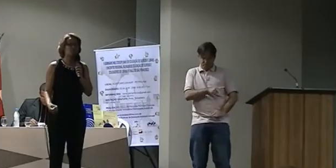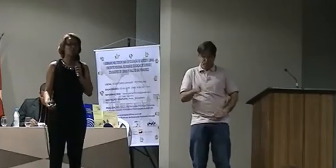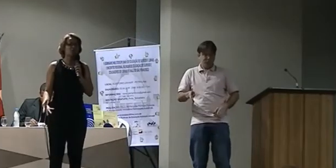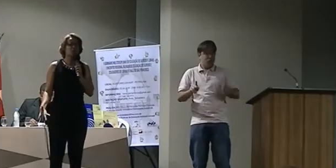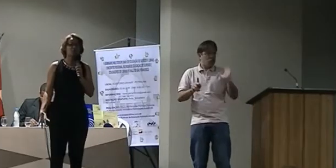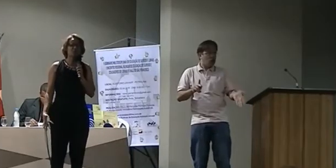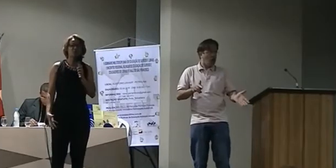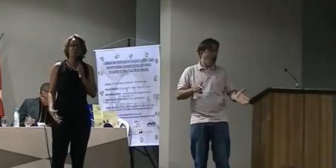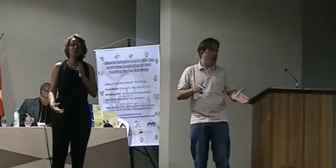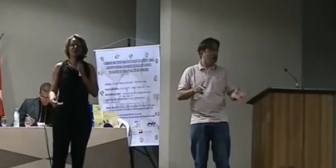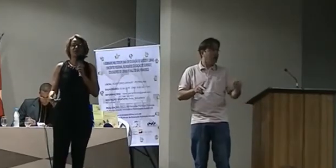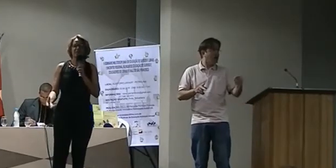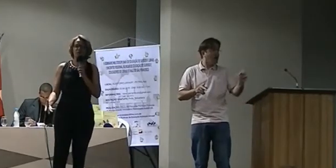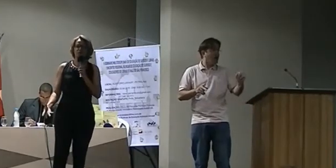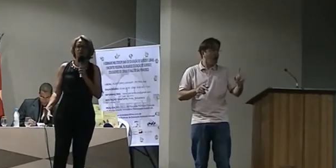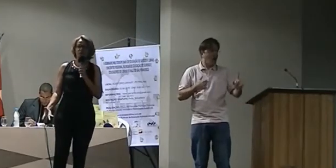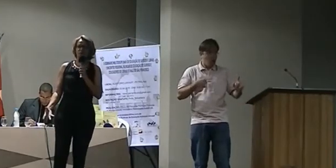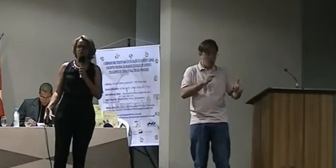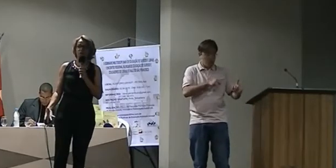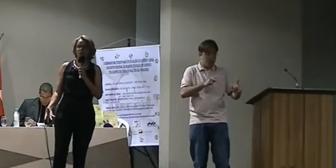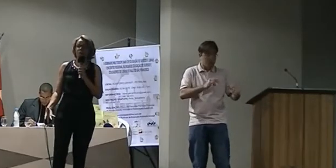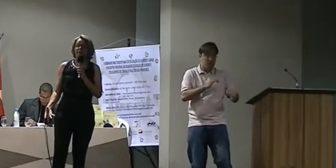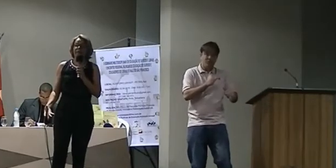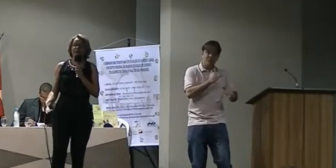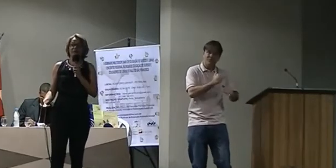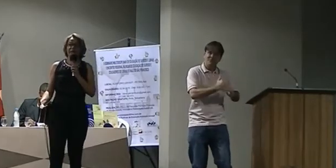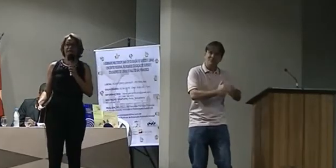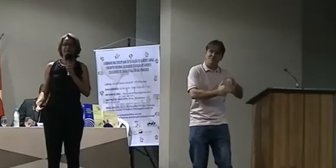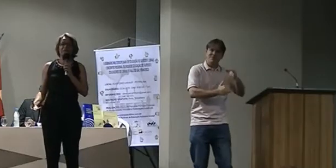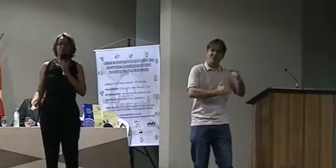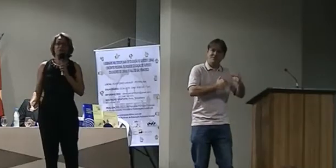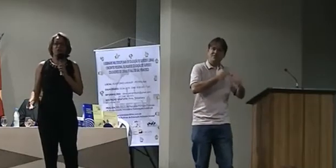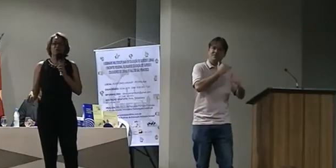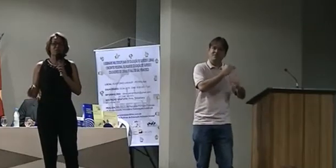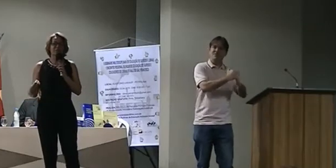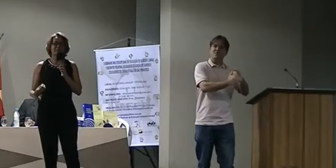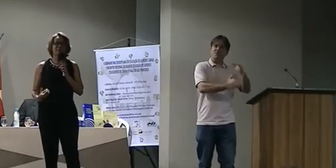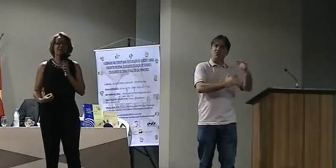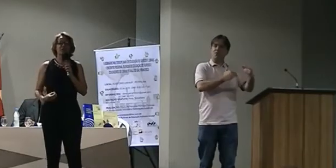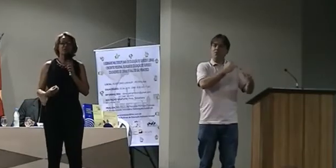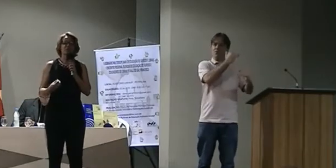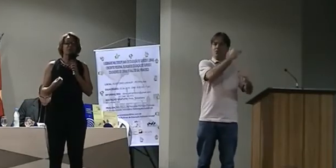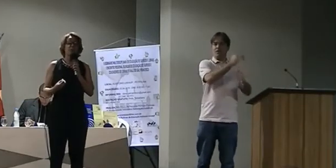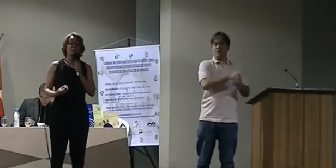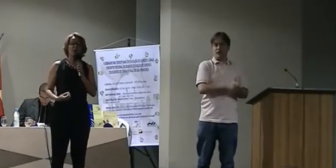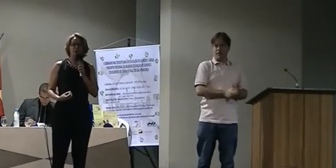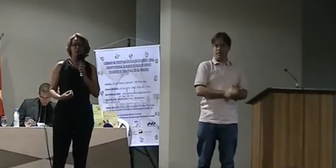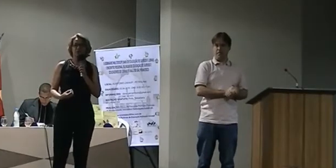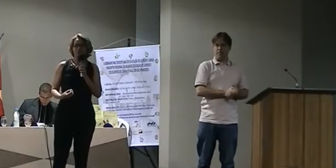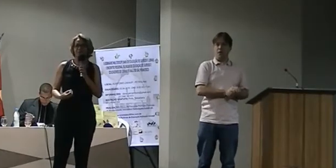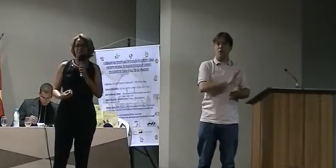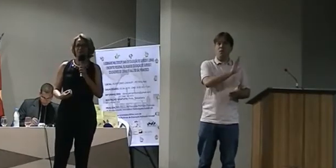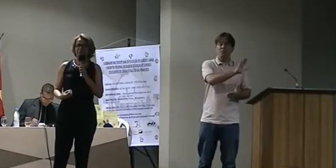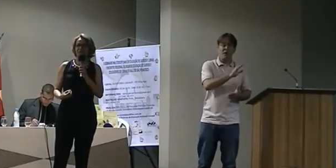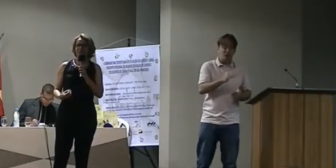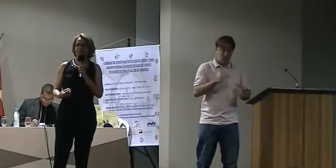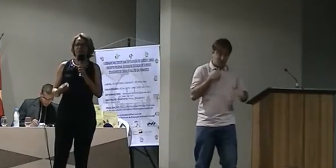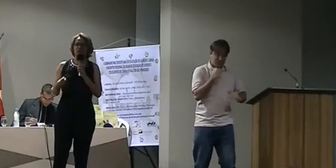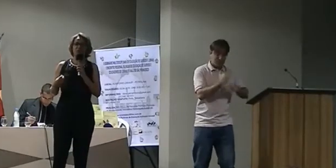constituímos, nós nos fazemos professor. Mas, para isso, nós precisamos de um suporte. Nós precisamos de uma